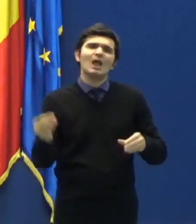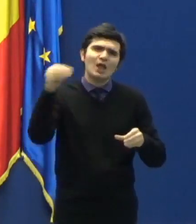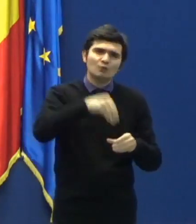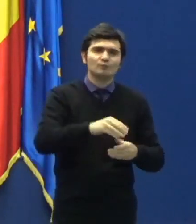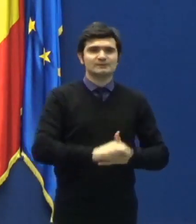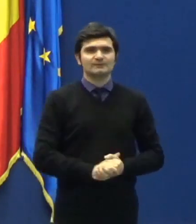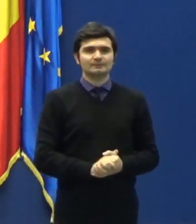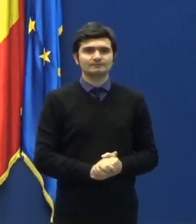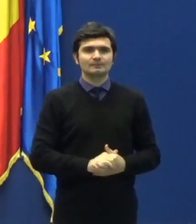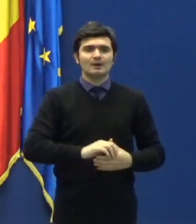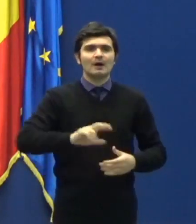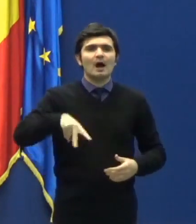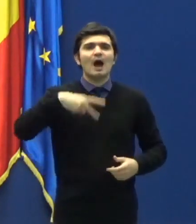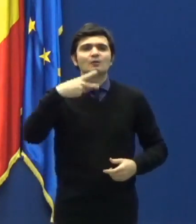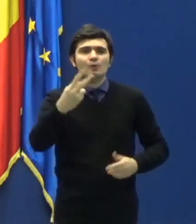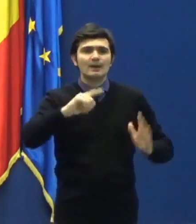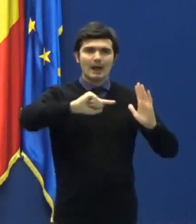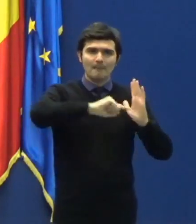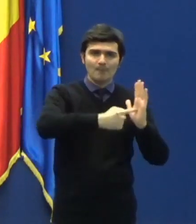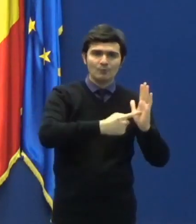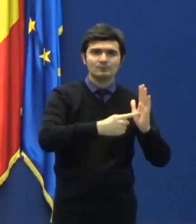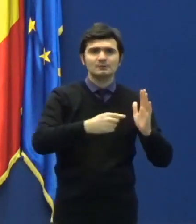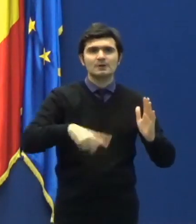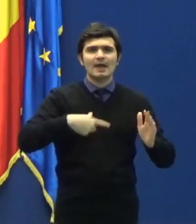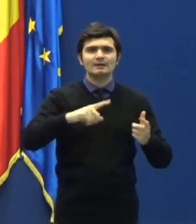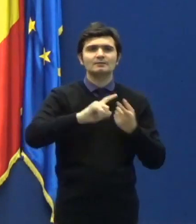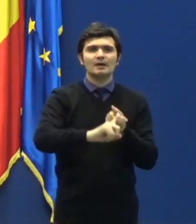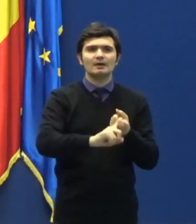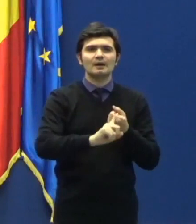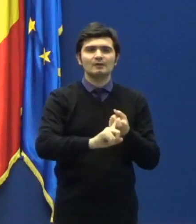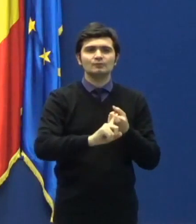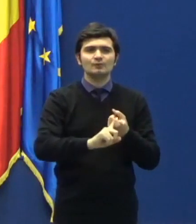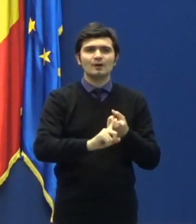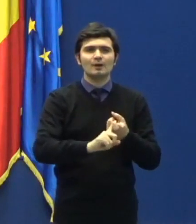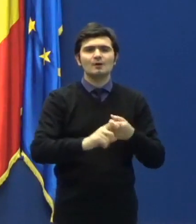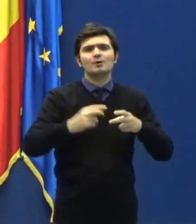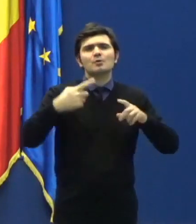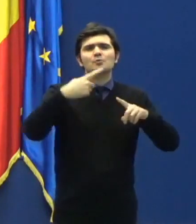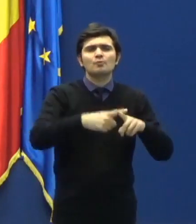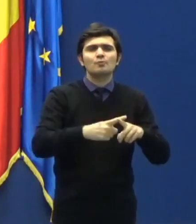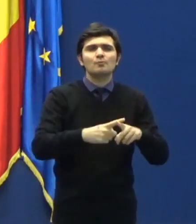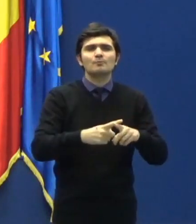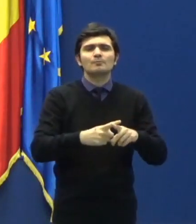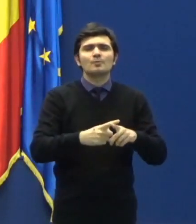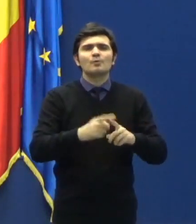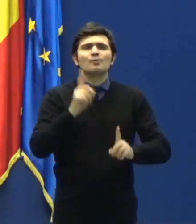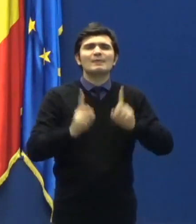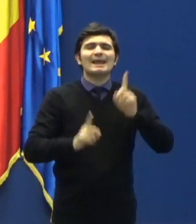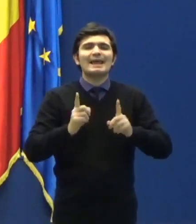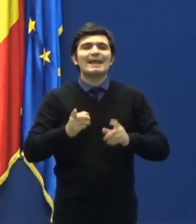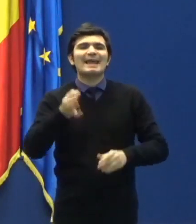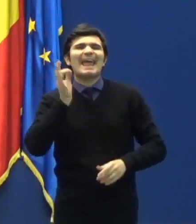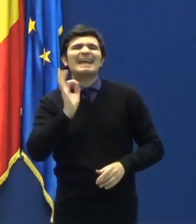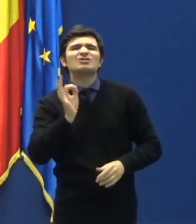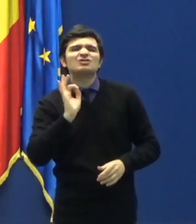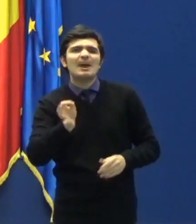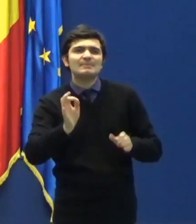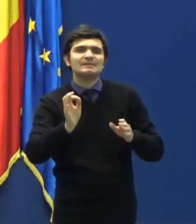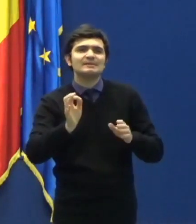este legat de exceptarea de la măsurile de